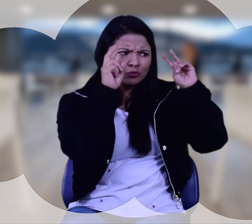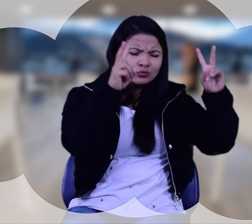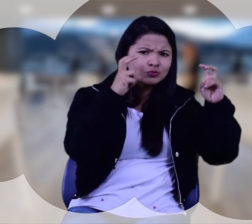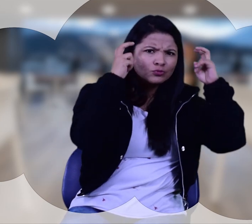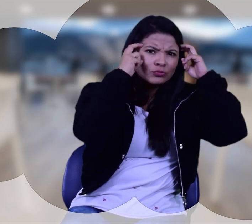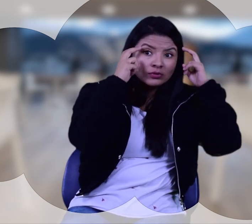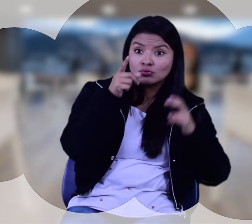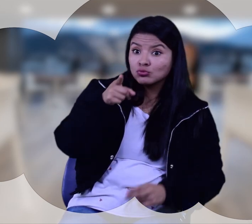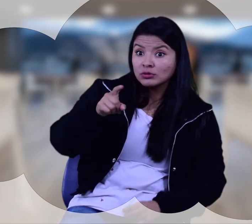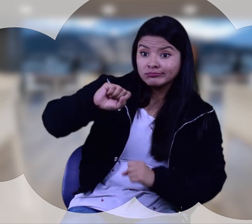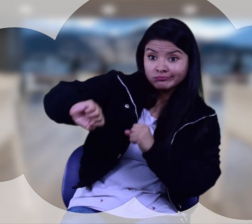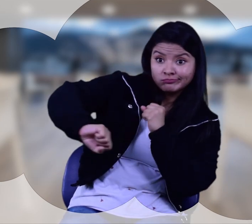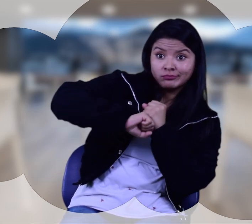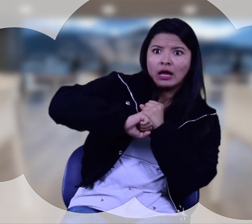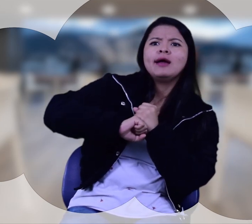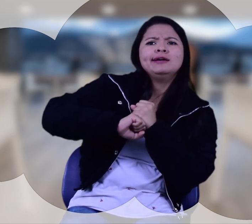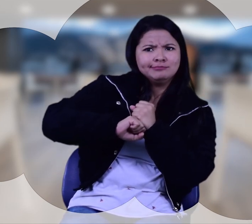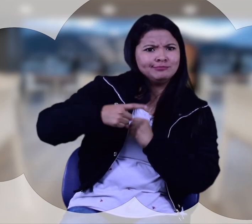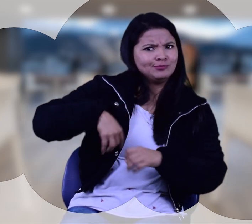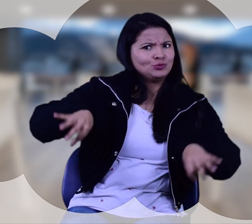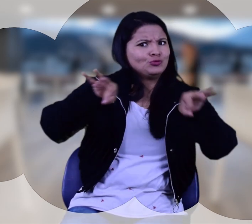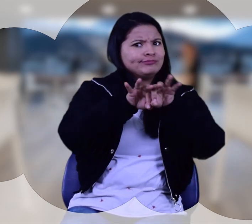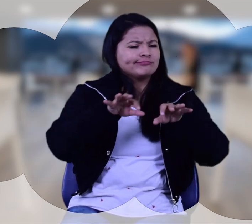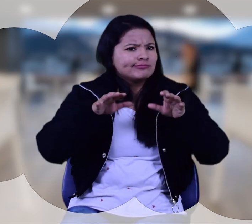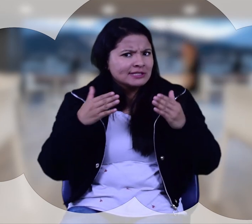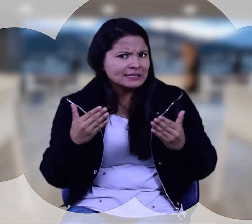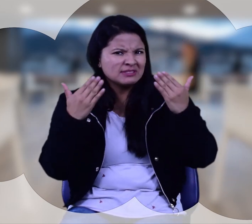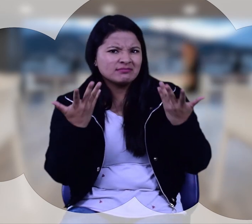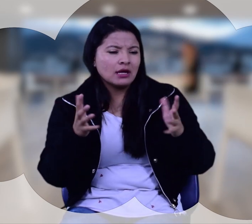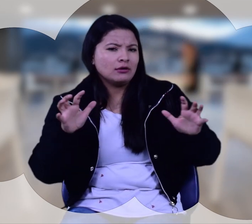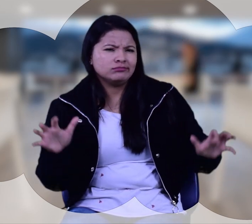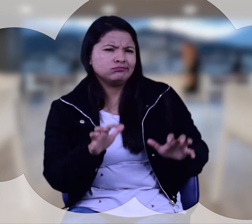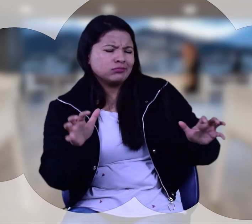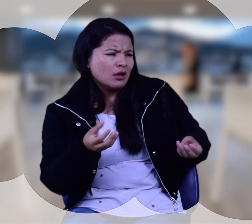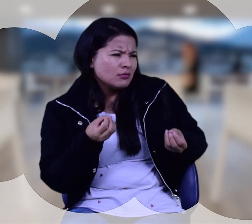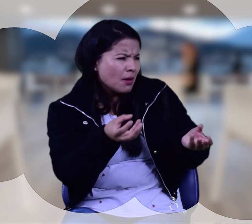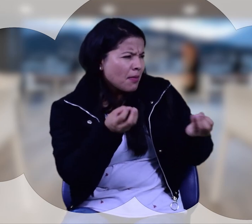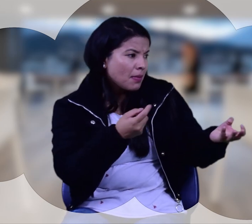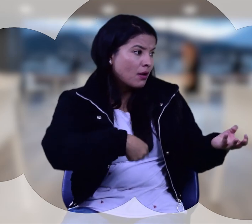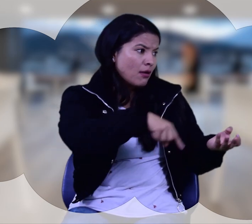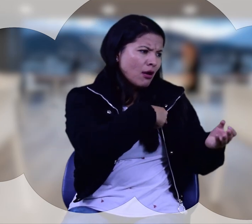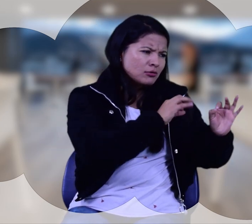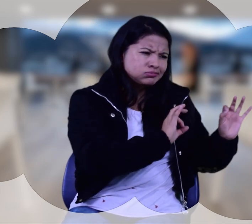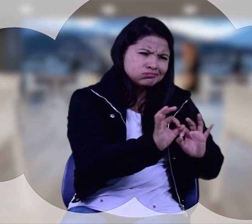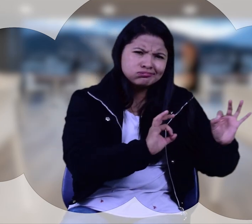para que en un plan de un año, poder capacitarlas. Esa sería mi propuesta.